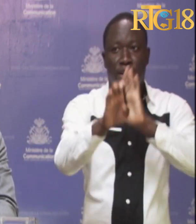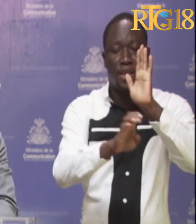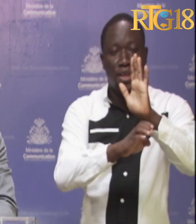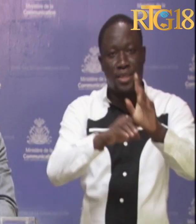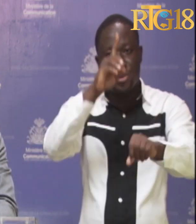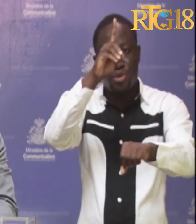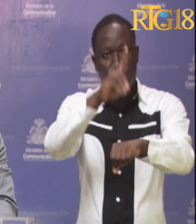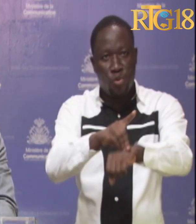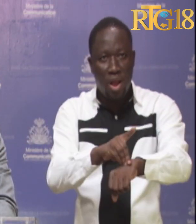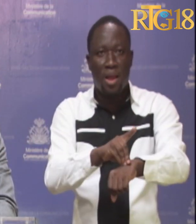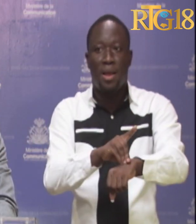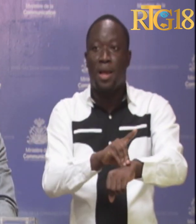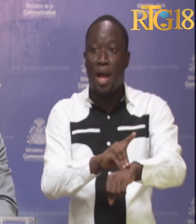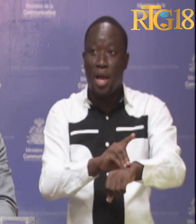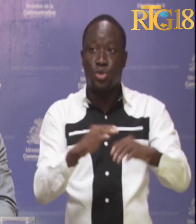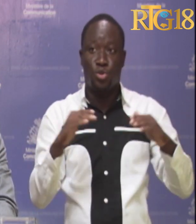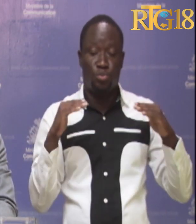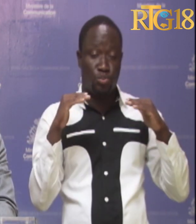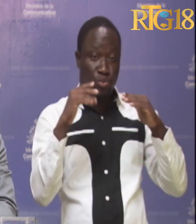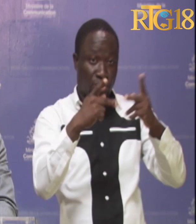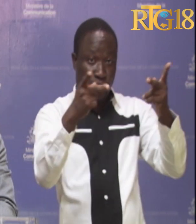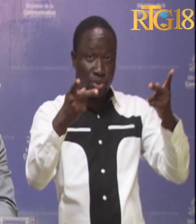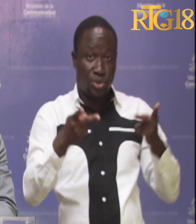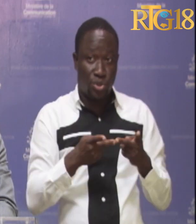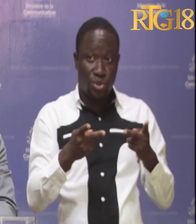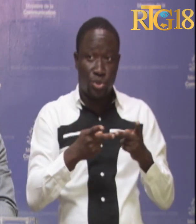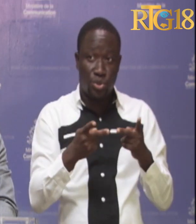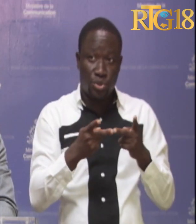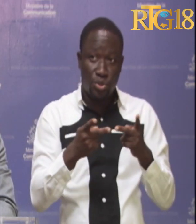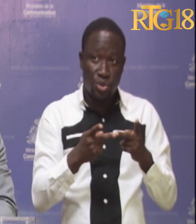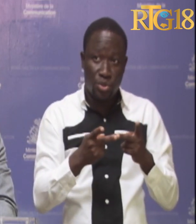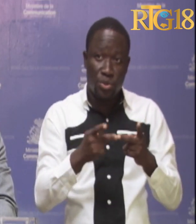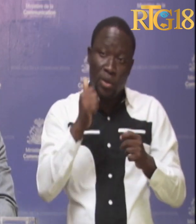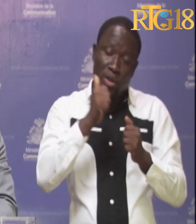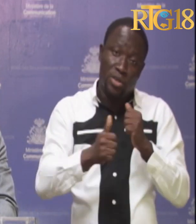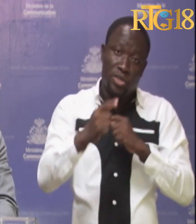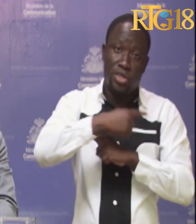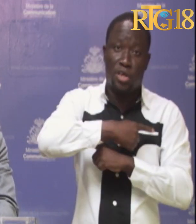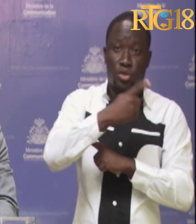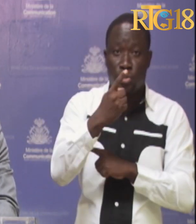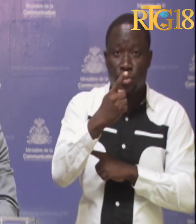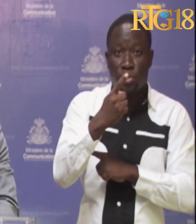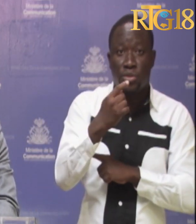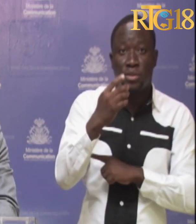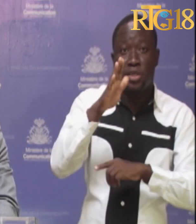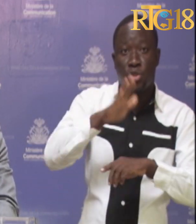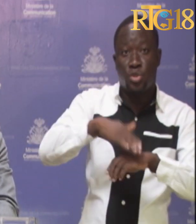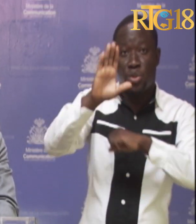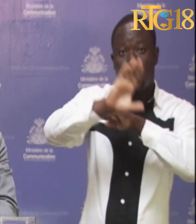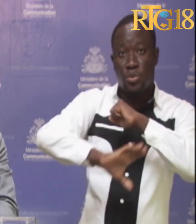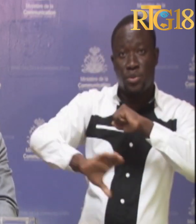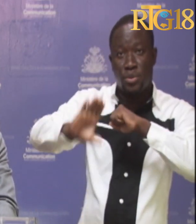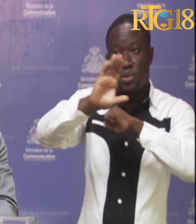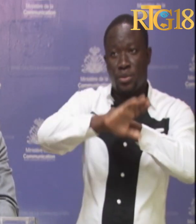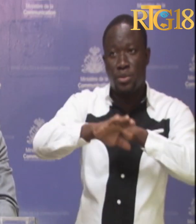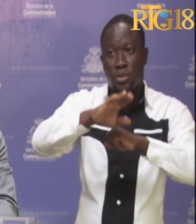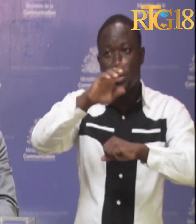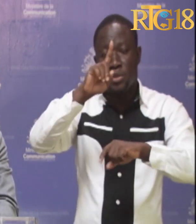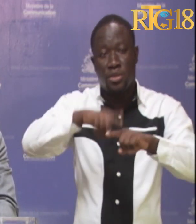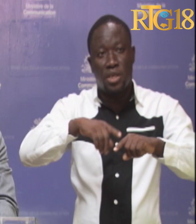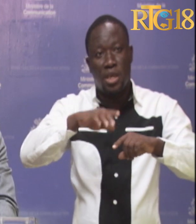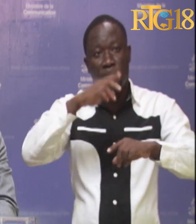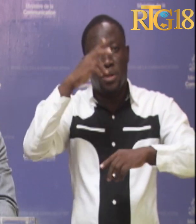son positionnement perpétuel comme contre-pouvoir incontournable et soupape de sécurité effaillible